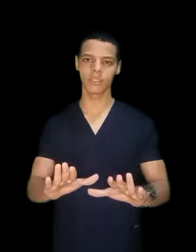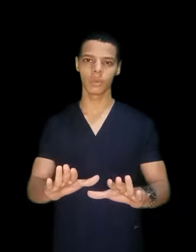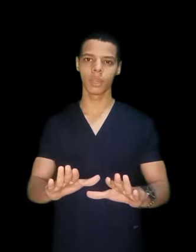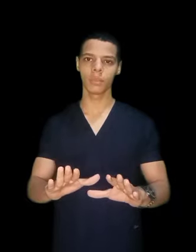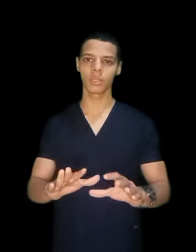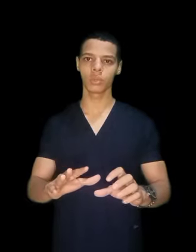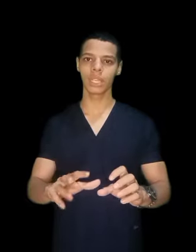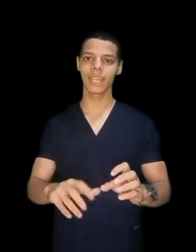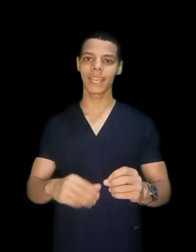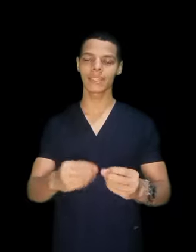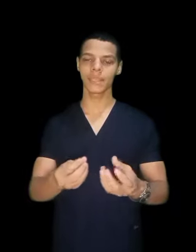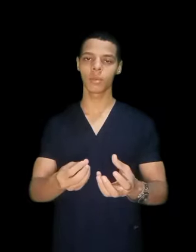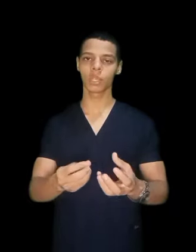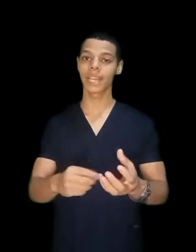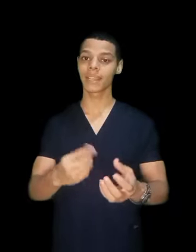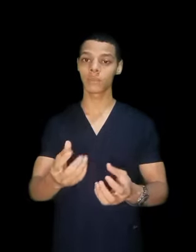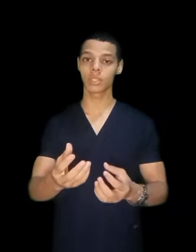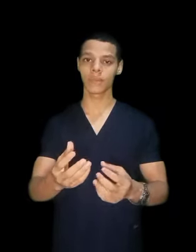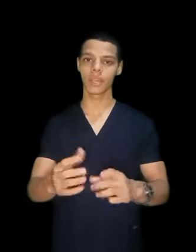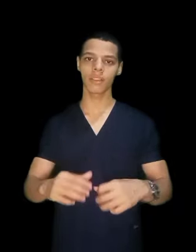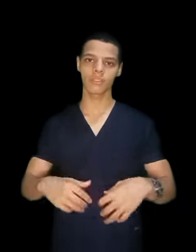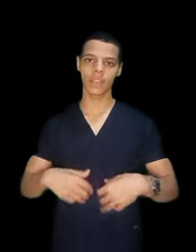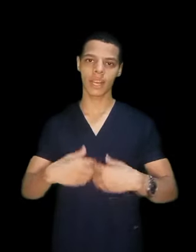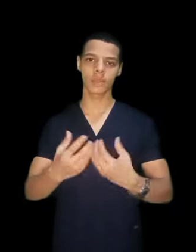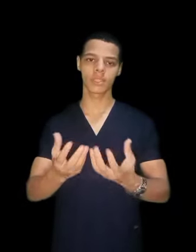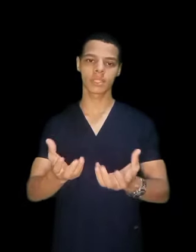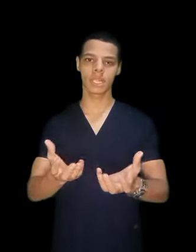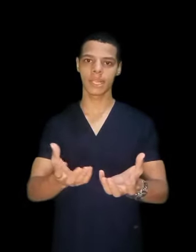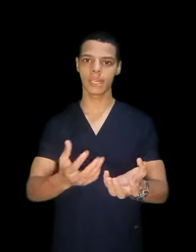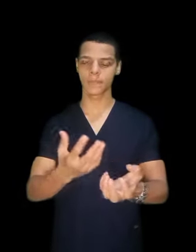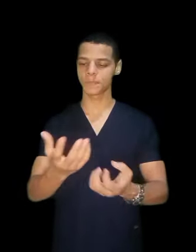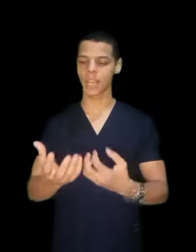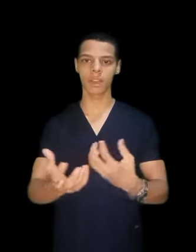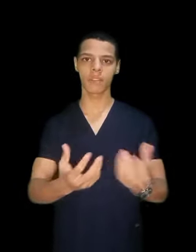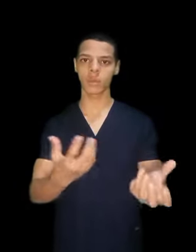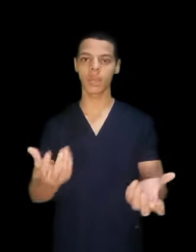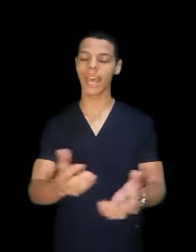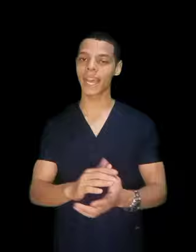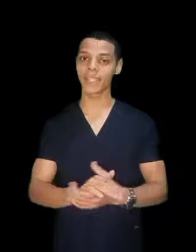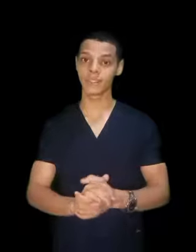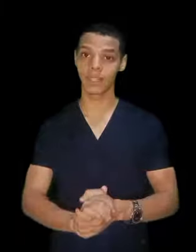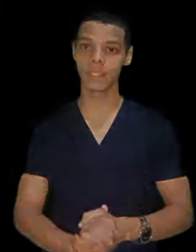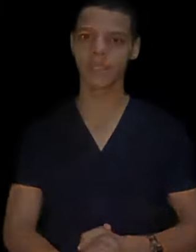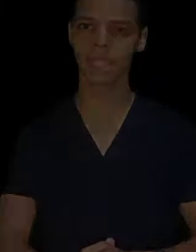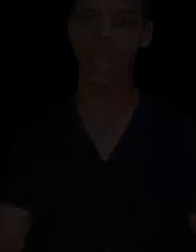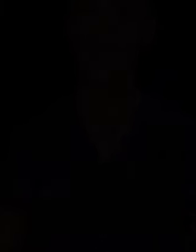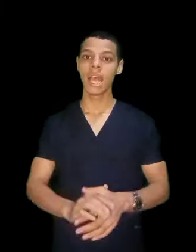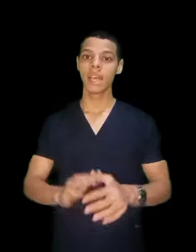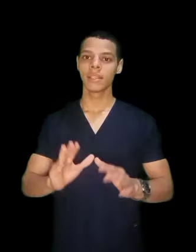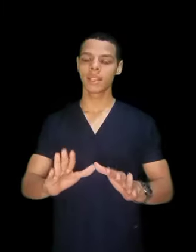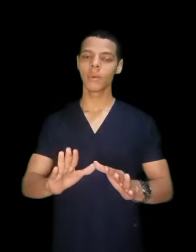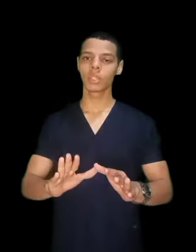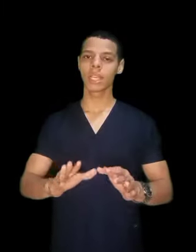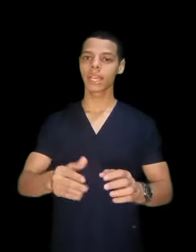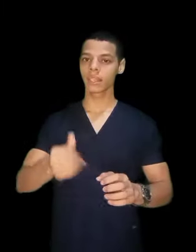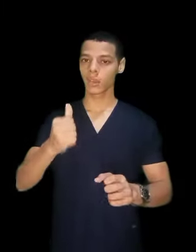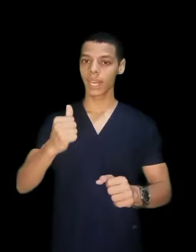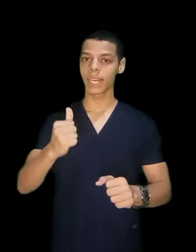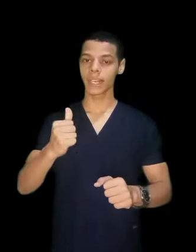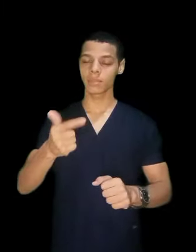أعرف إن هو يبقى طويل لكن زي ما قلت لك ده مستقبلك فعاوز أعرفك كل حاجة عن الاتنين زي ما قلت لك ارجع